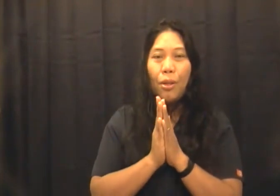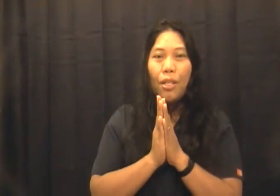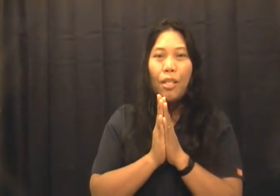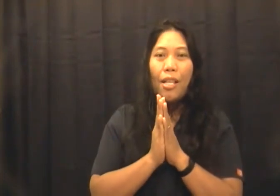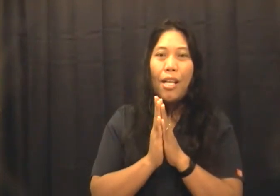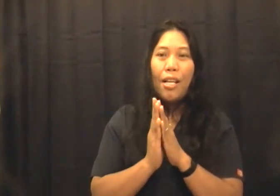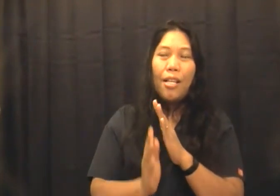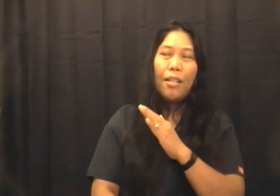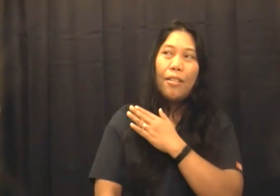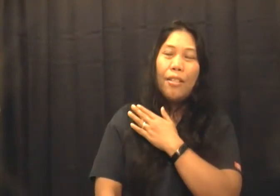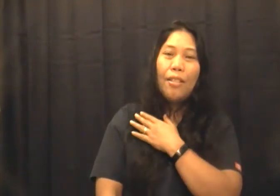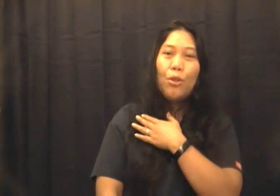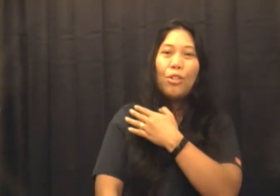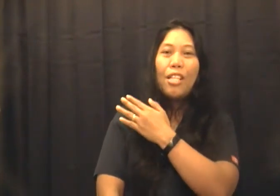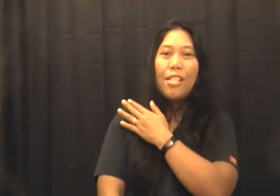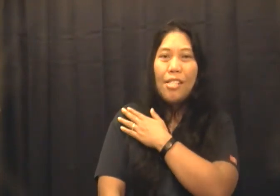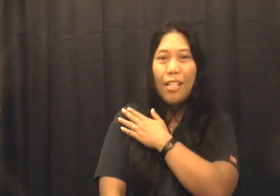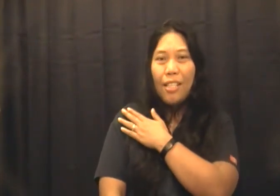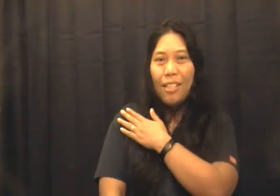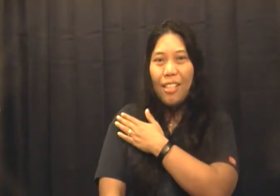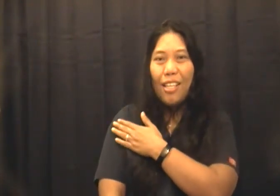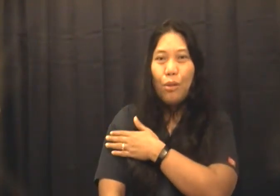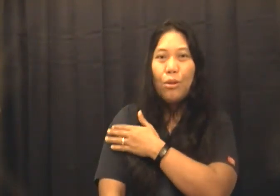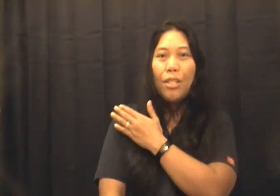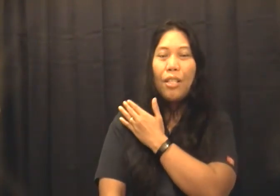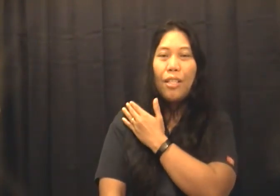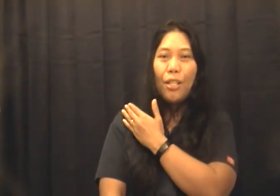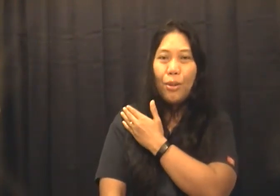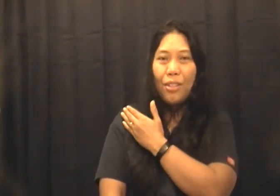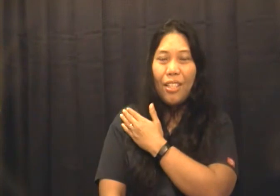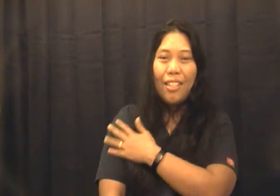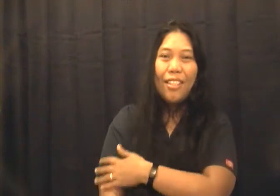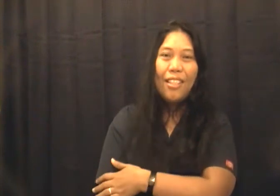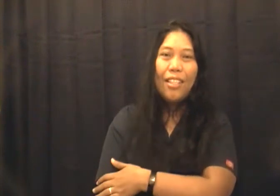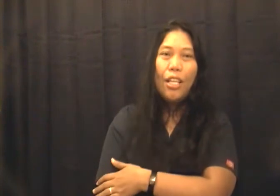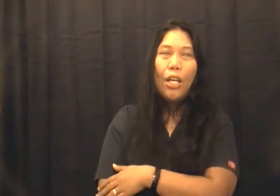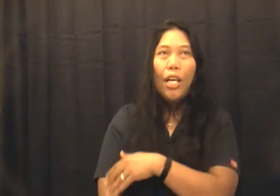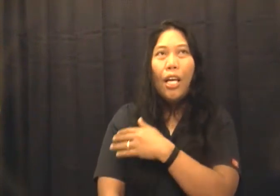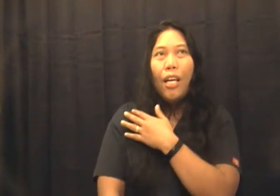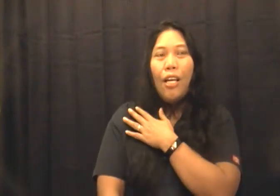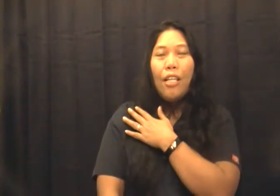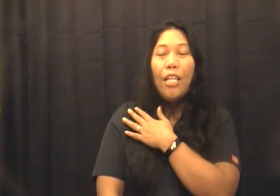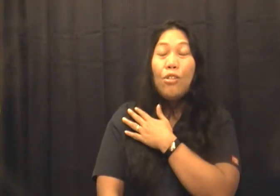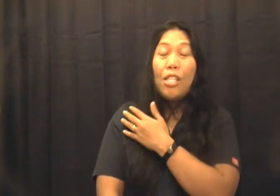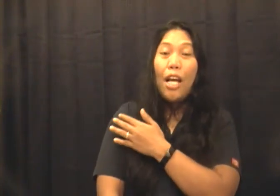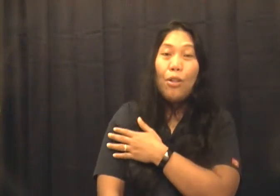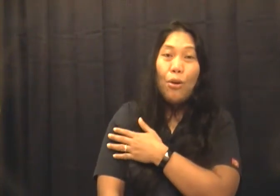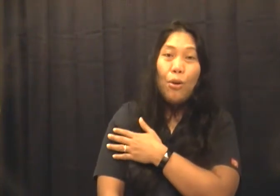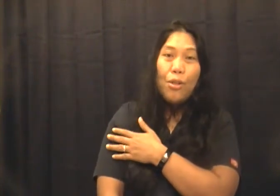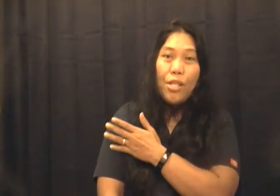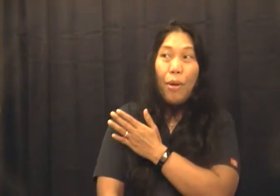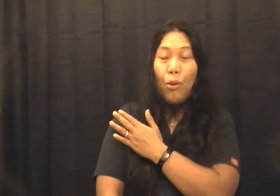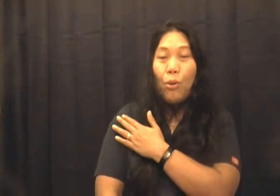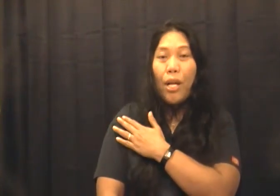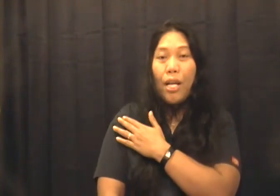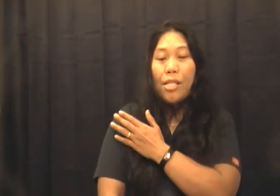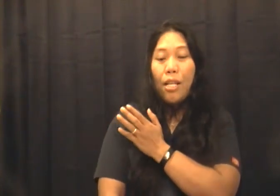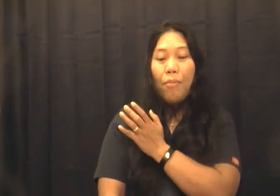na kunting sakit kunting kirot kirot sa ano sa bakuna kasi